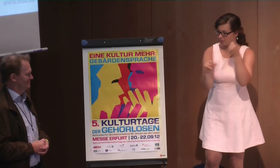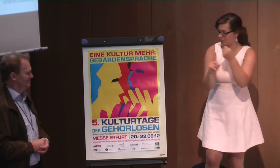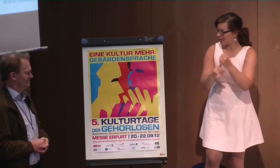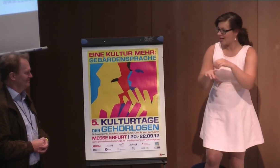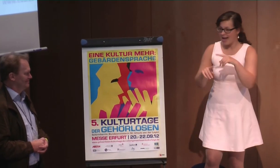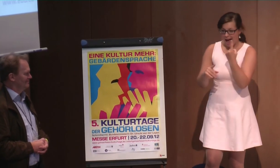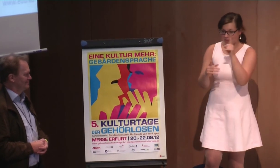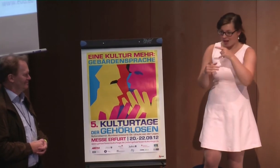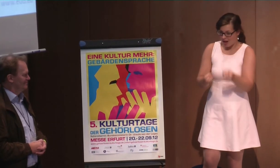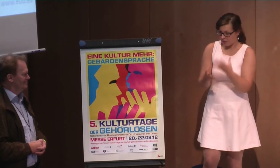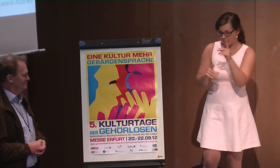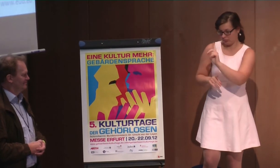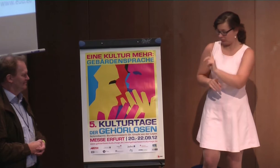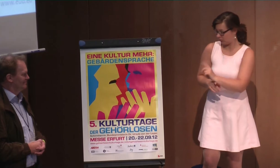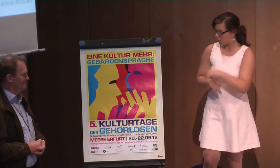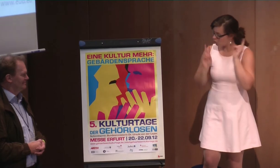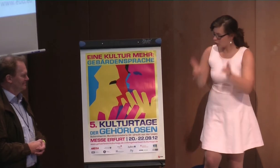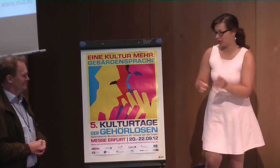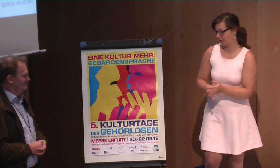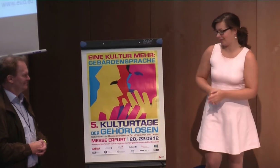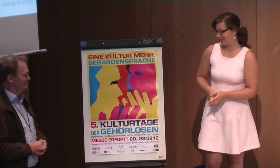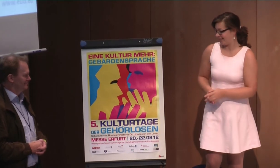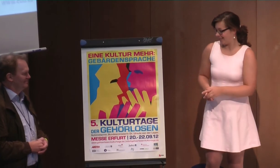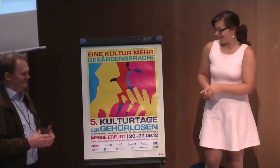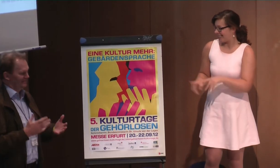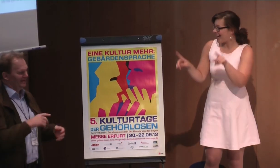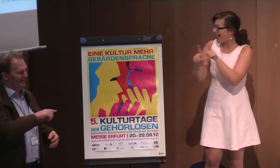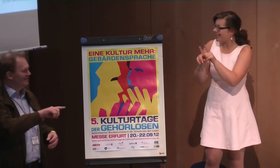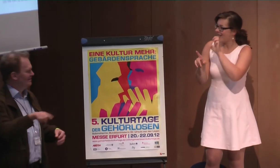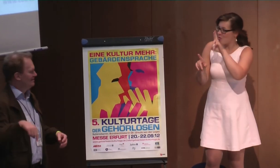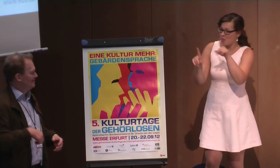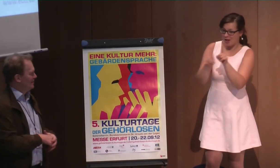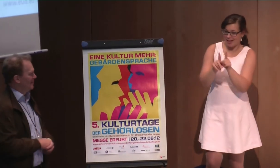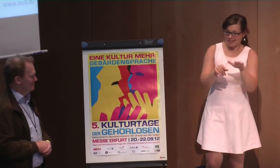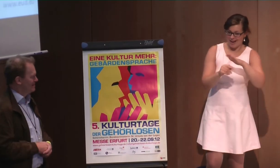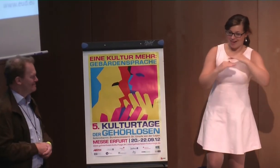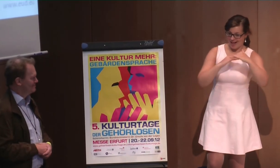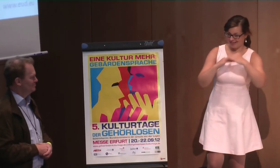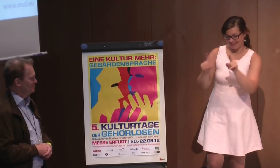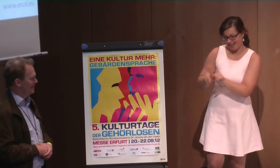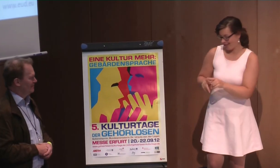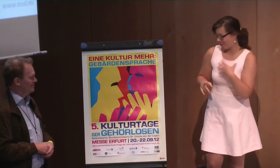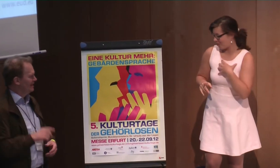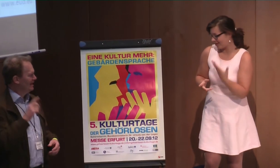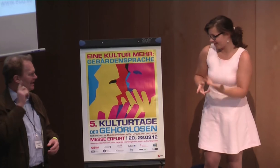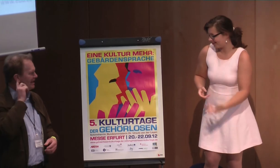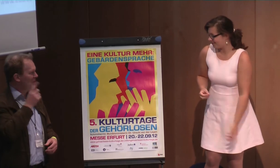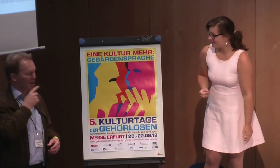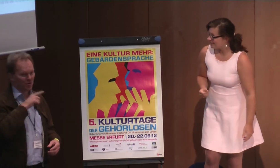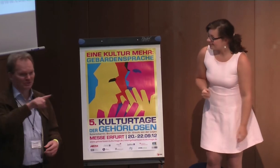keine Rolle mehr, sondern wir müssen da wirklich kämpfen. Also es ist nicht nur einmal, sondern es ist wirklich ein immerwährender Kampf, egal ob man jetzt an die Ebene der